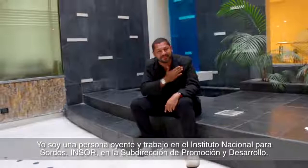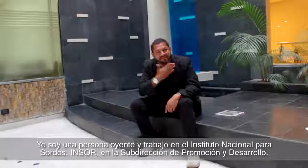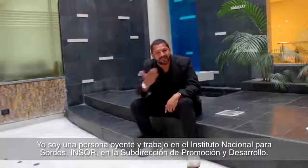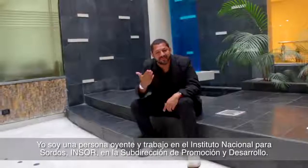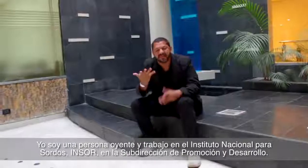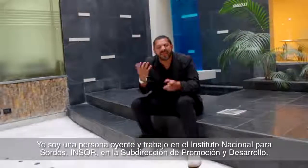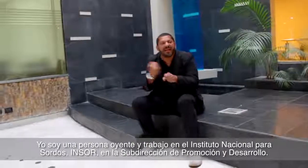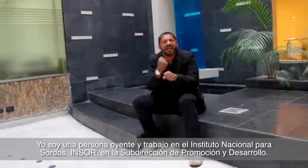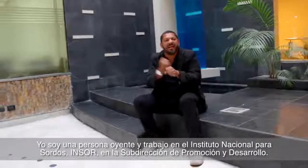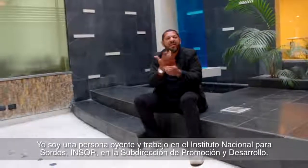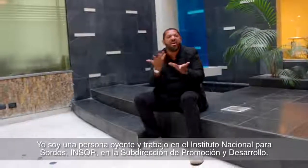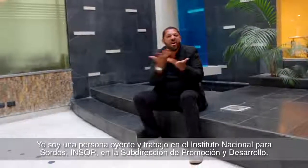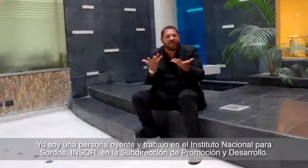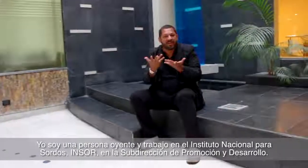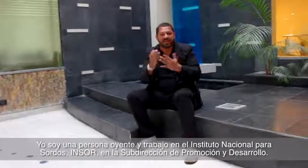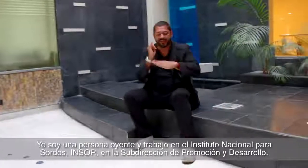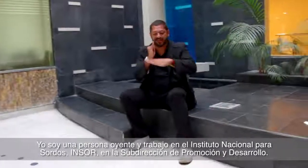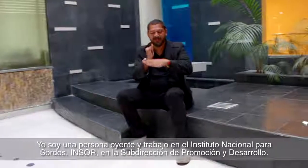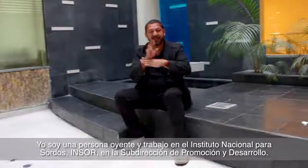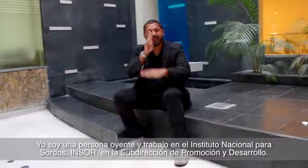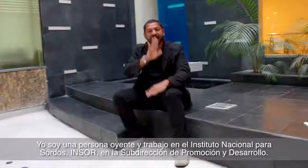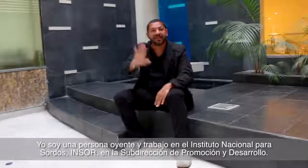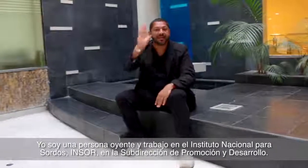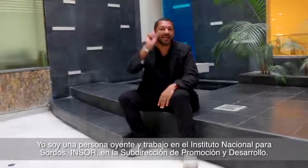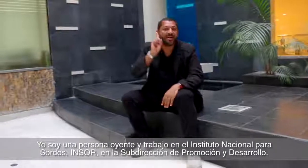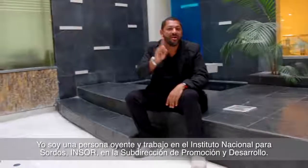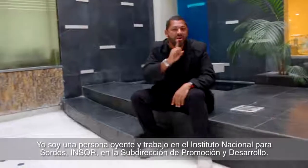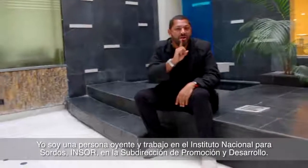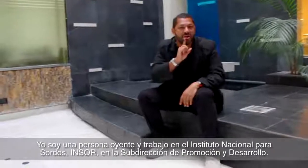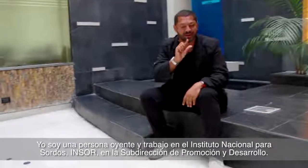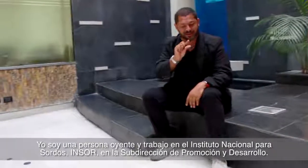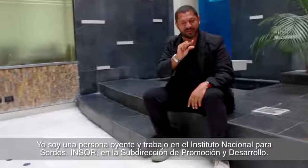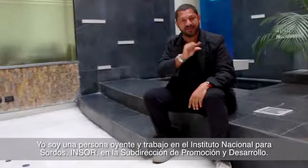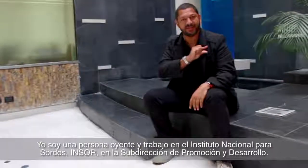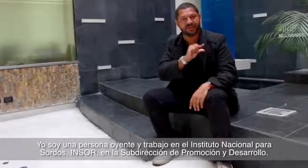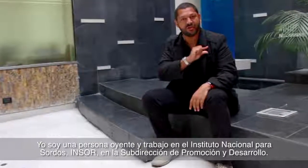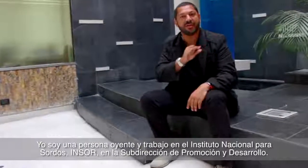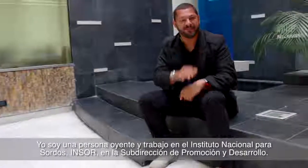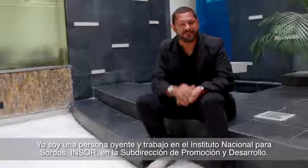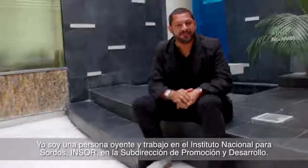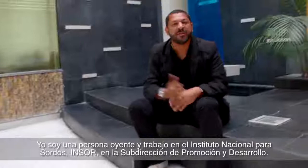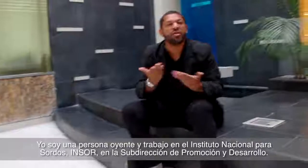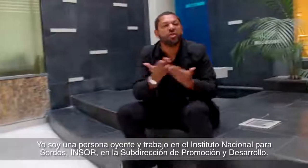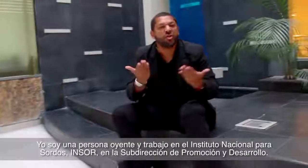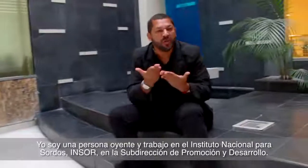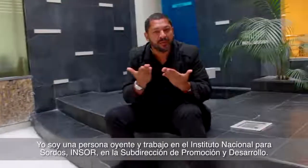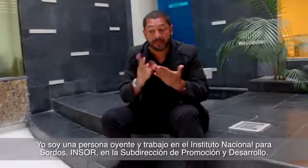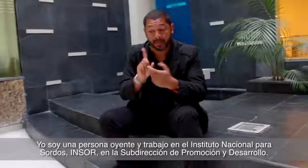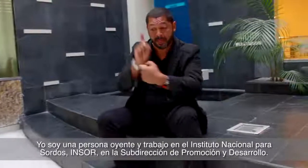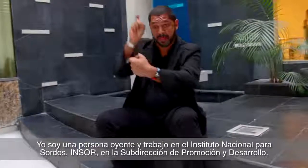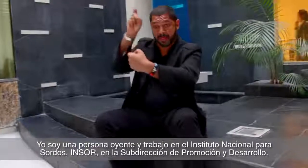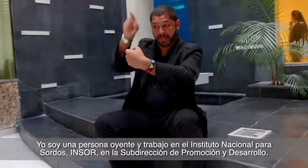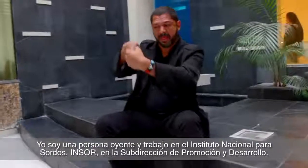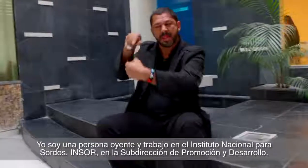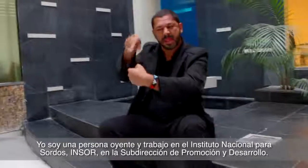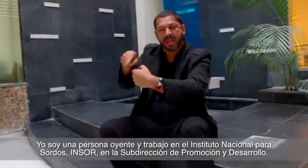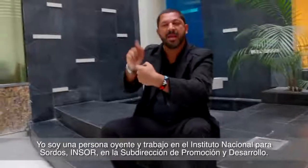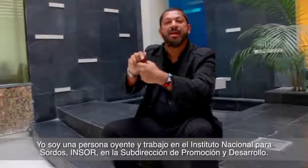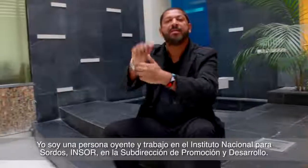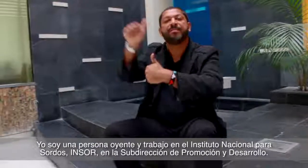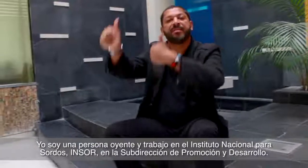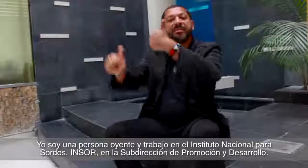oyente y trabajo en el Instituto Nacional para Sordos, INSOR, en la Subdirección